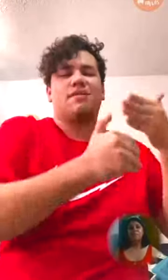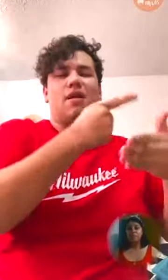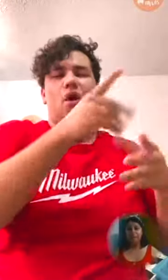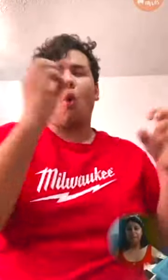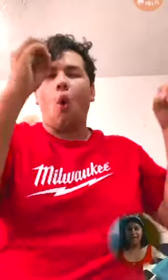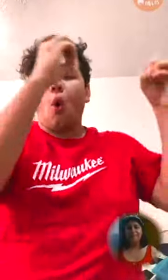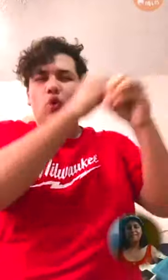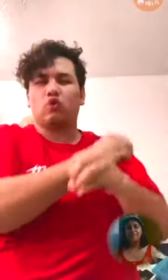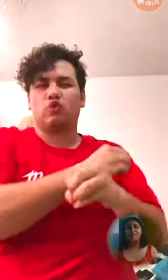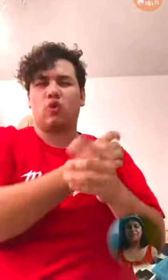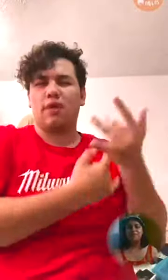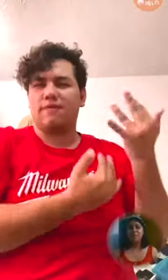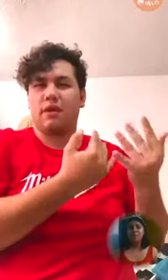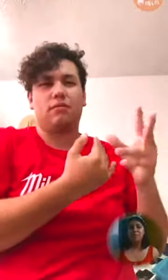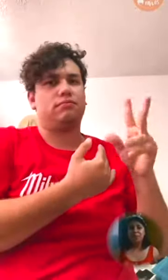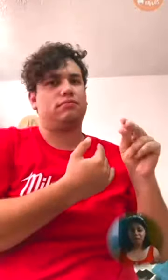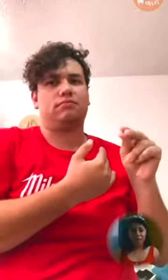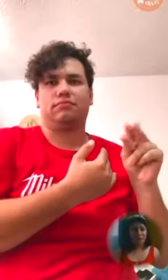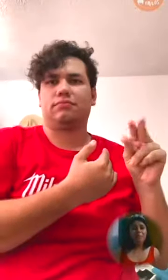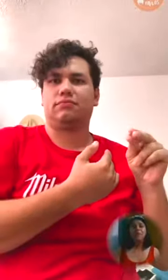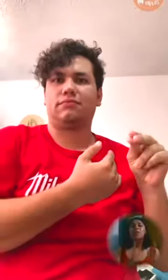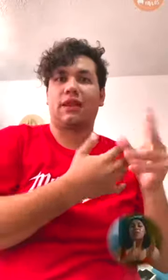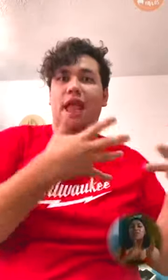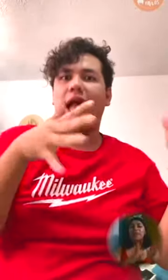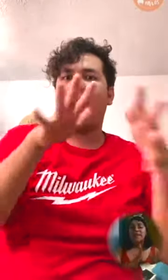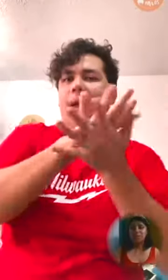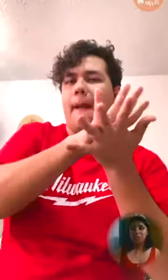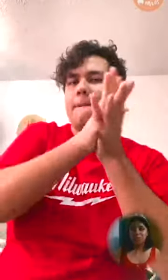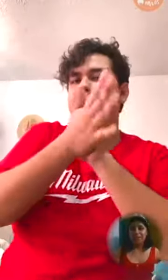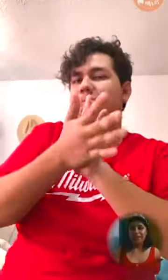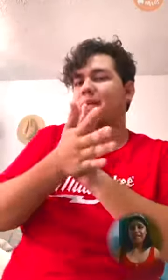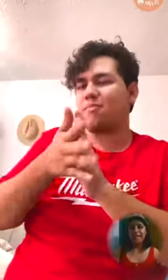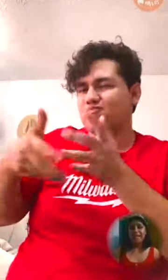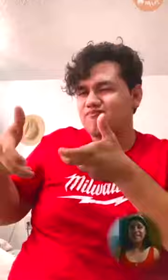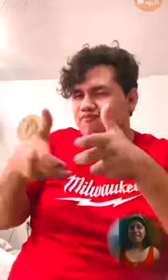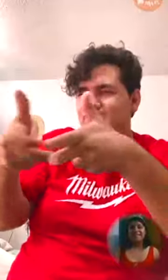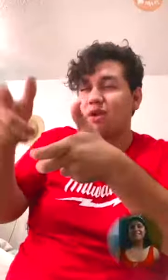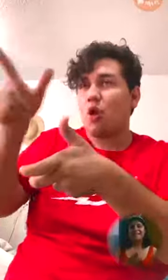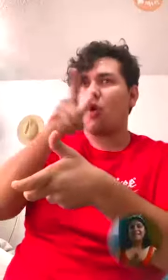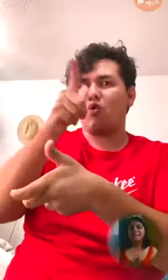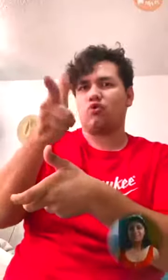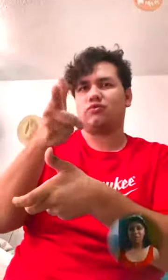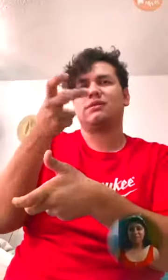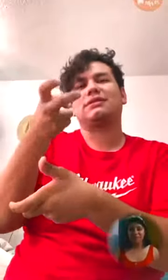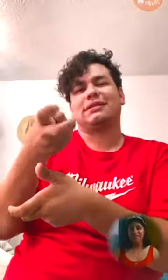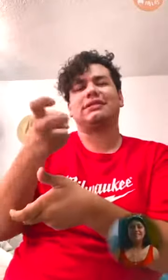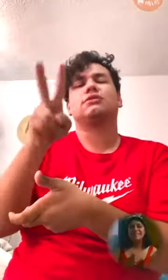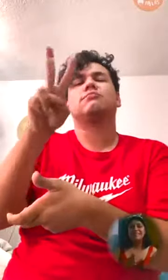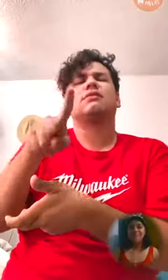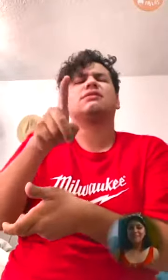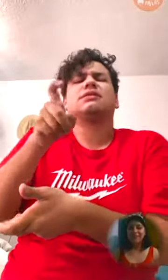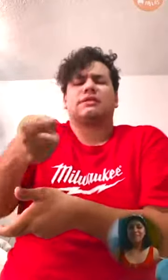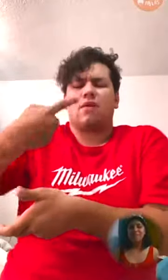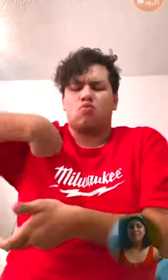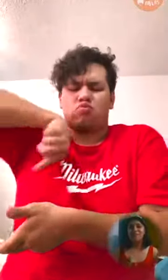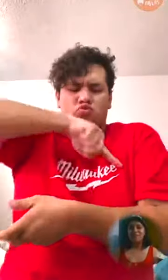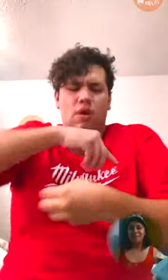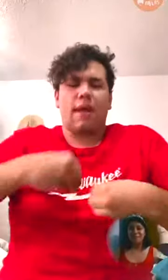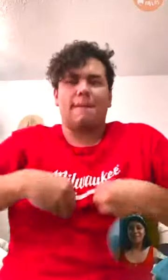oscuridad, sino avanzamos a un camino de luz. Y esa es la respuesta, el significado de nuestra vida,